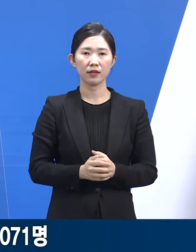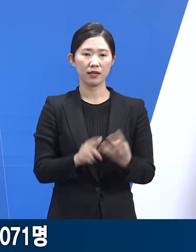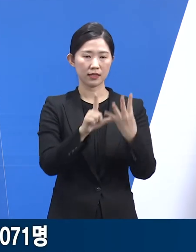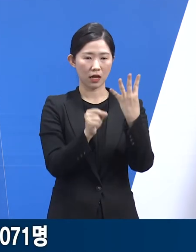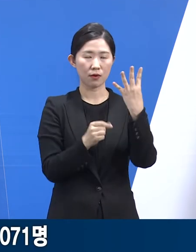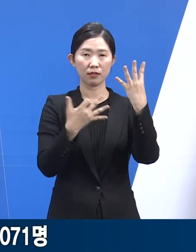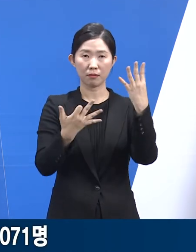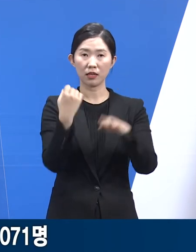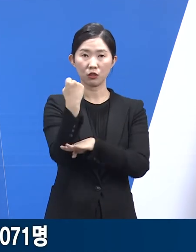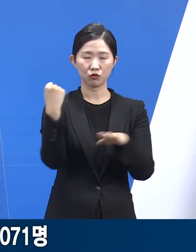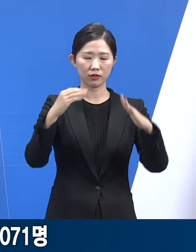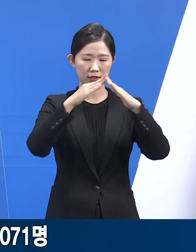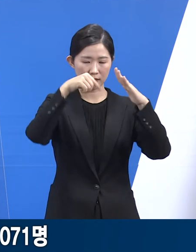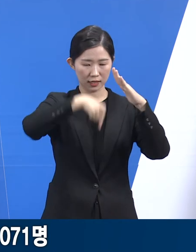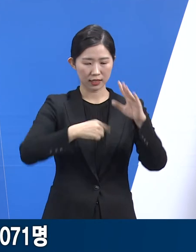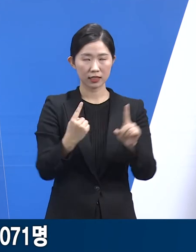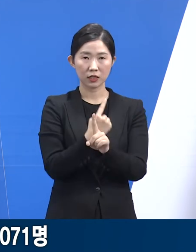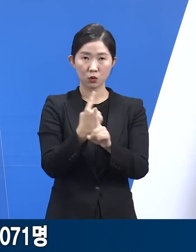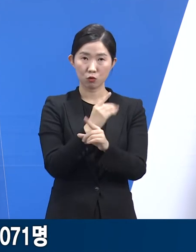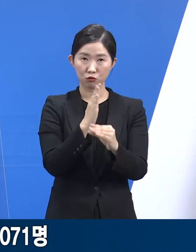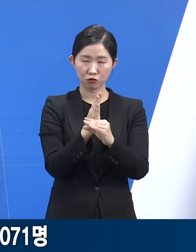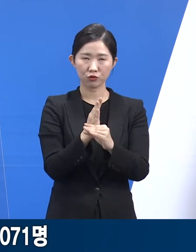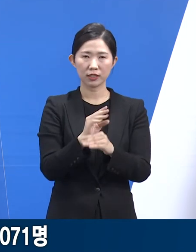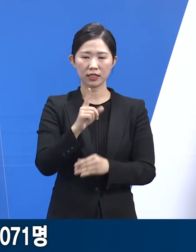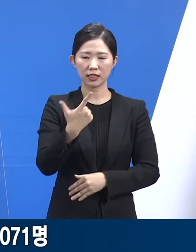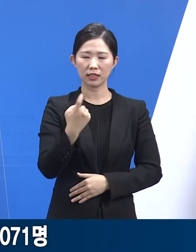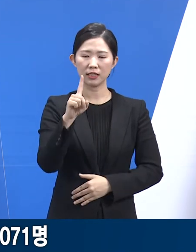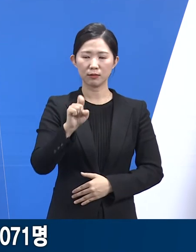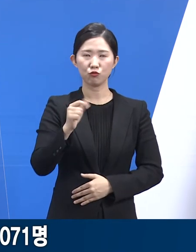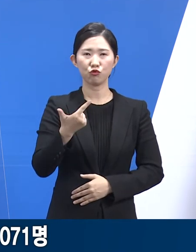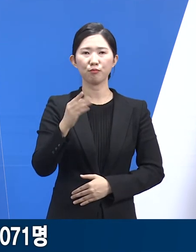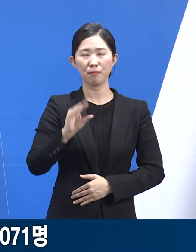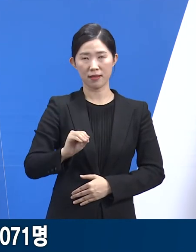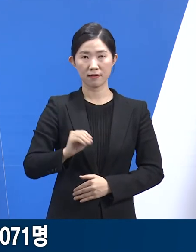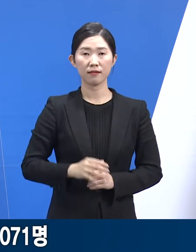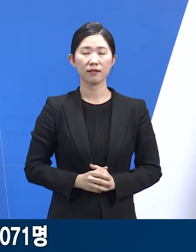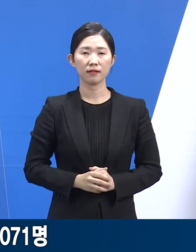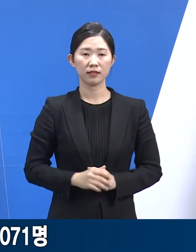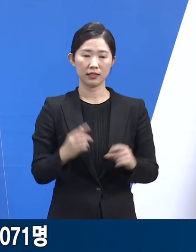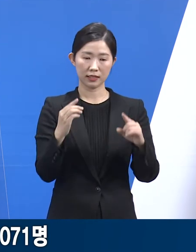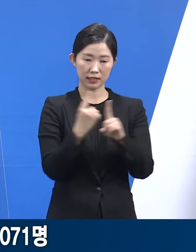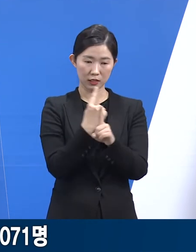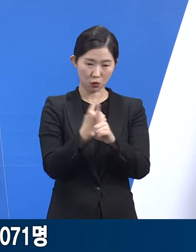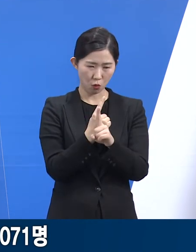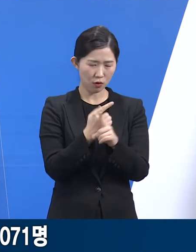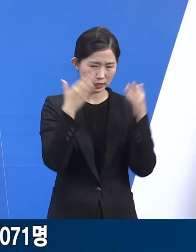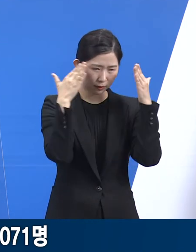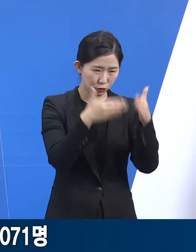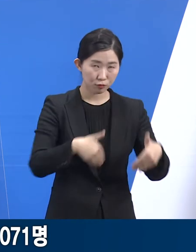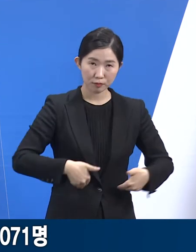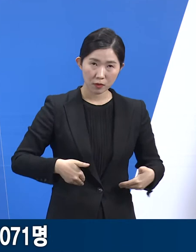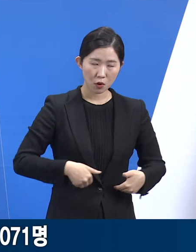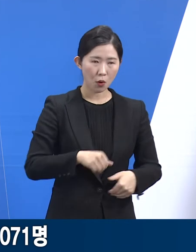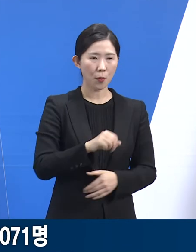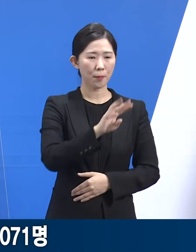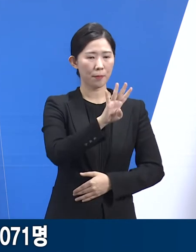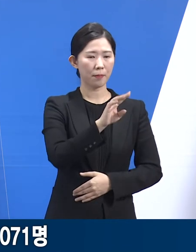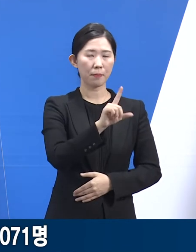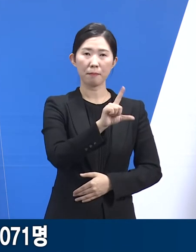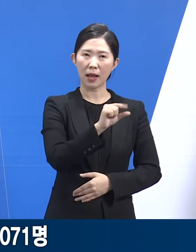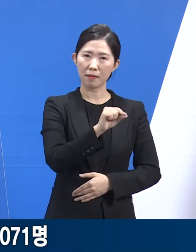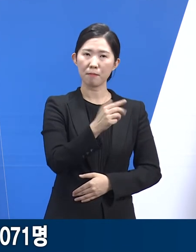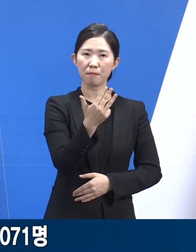재택치료 환자는 16만 8,071명입니다. 재택치료 대상자 중 집중관리군은 1만 815명으로